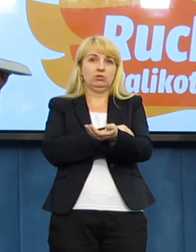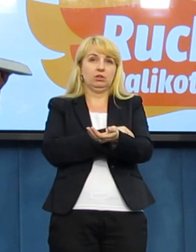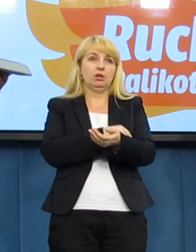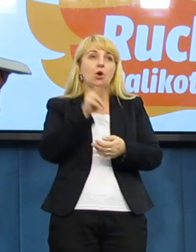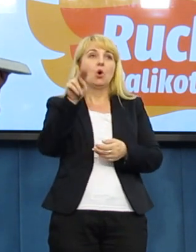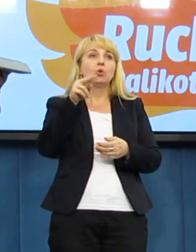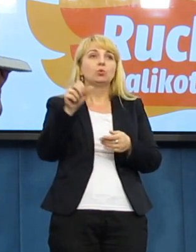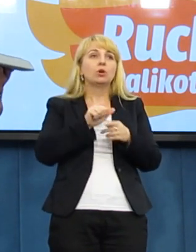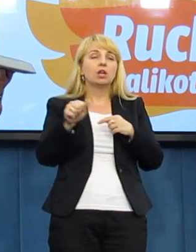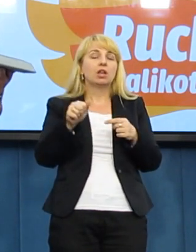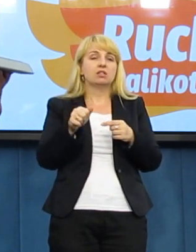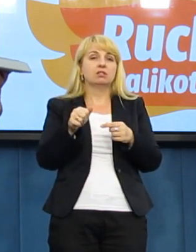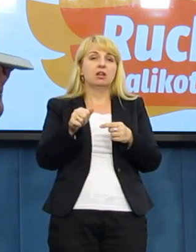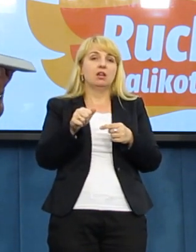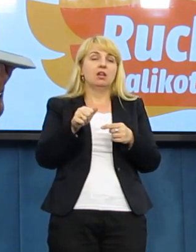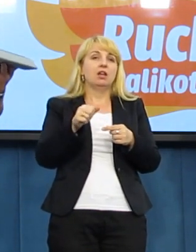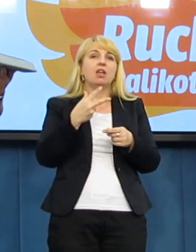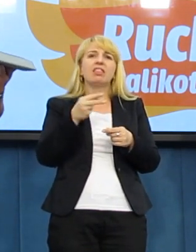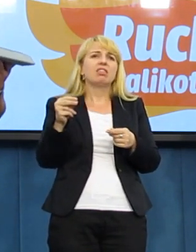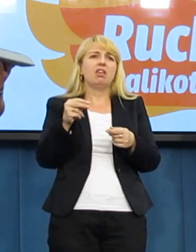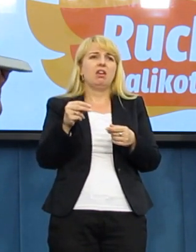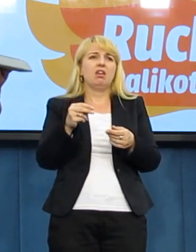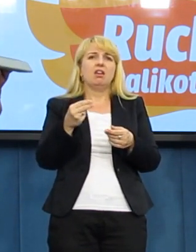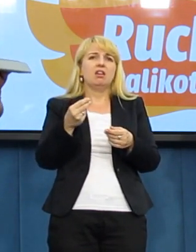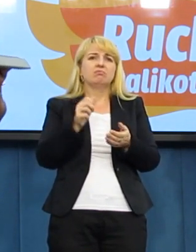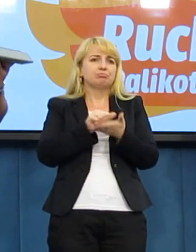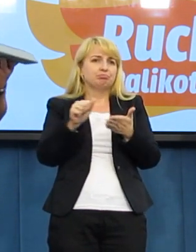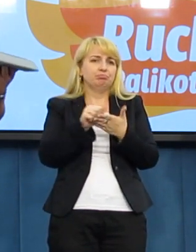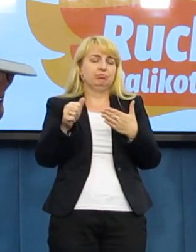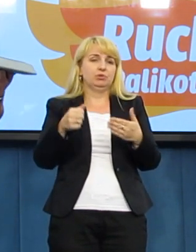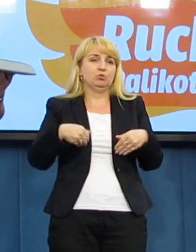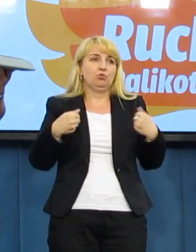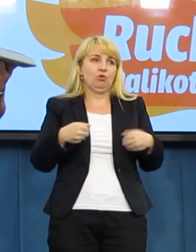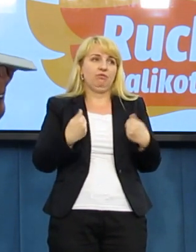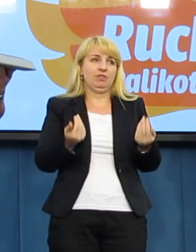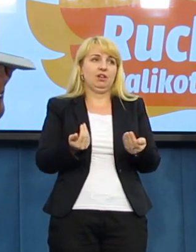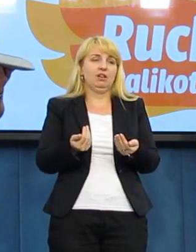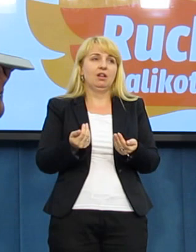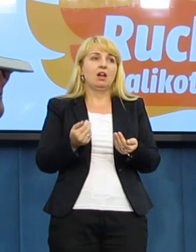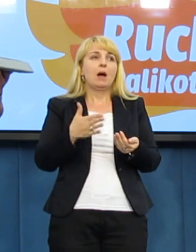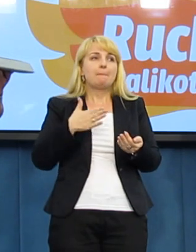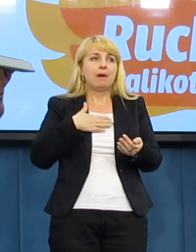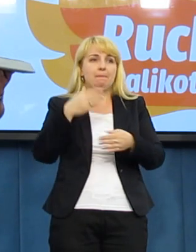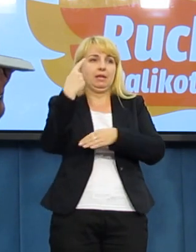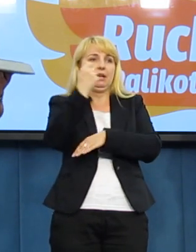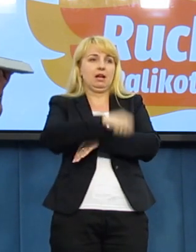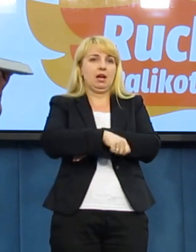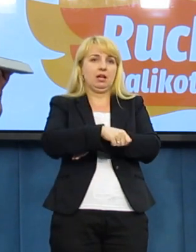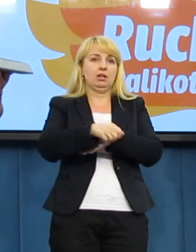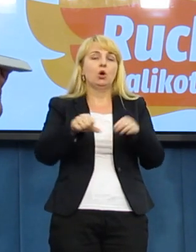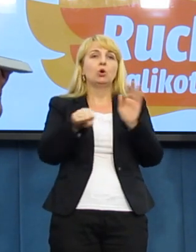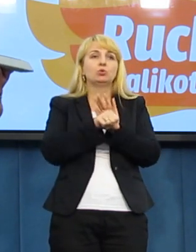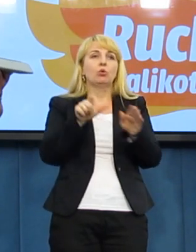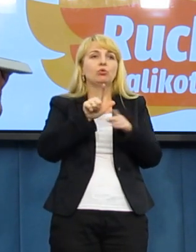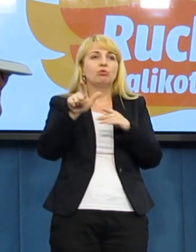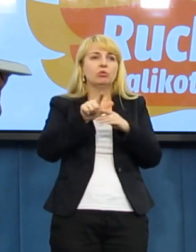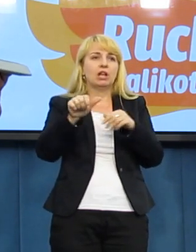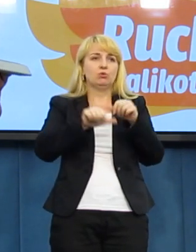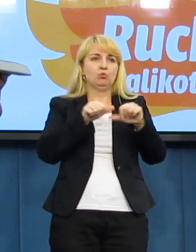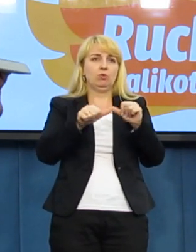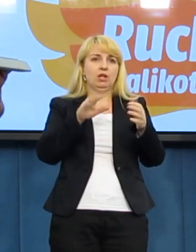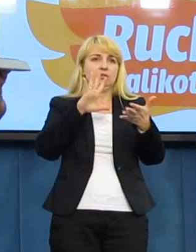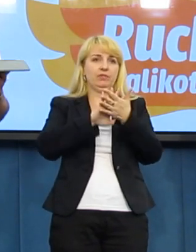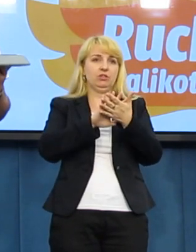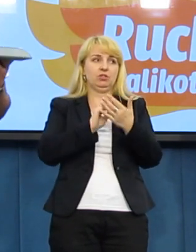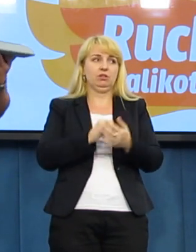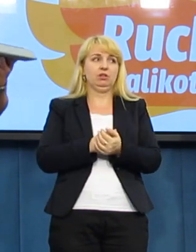nieszkodliwy, bo nie ma dowodów na to, że konopie powodują jakiekolwiek zgony. Są kary i to kary bardzo poważne. Do 12 lat pozwolenia w onosi.